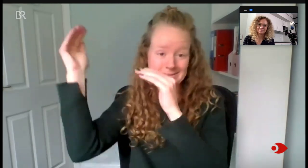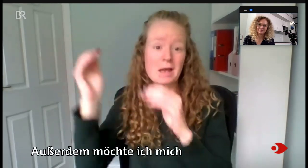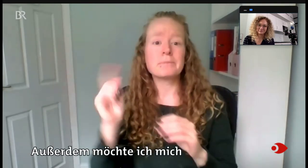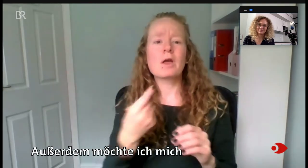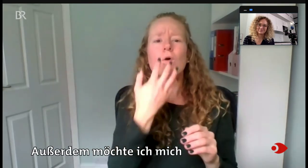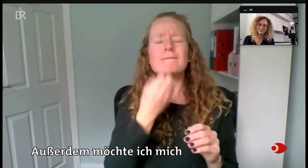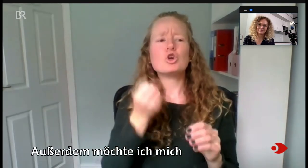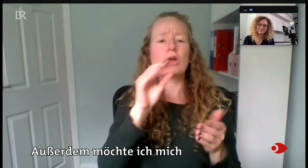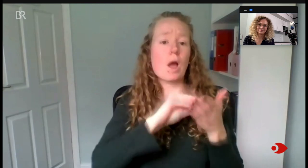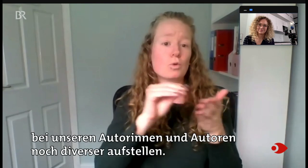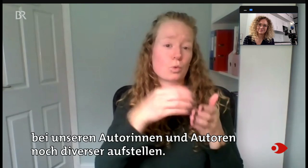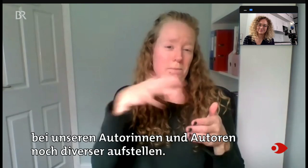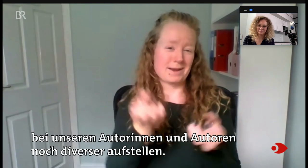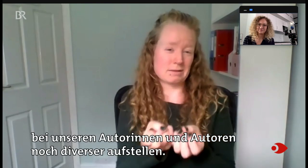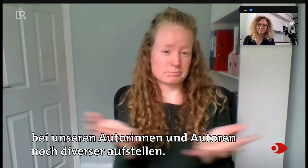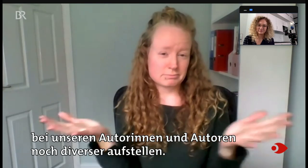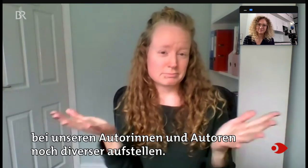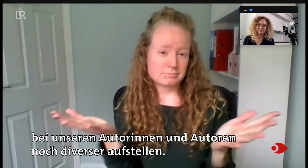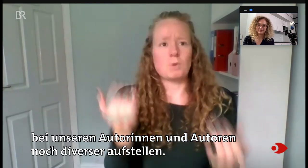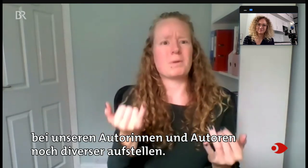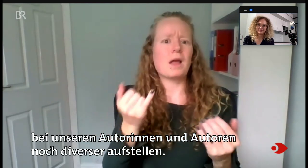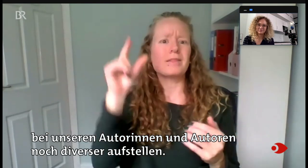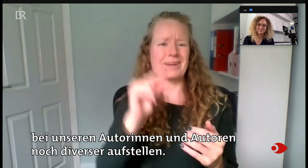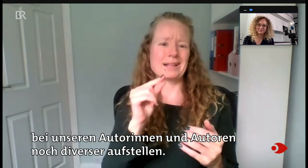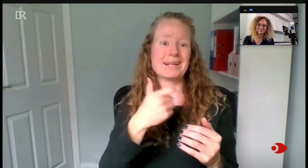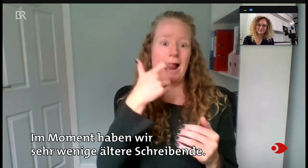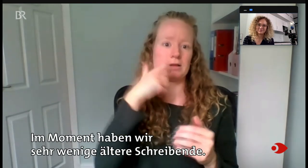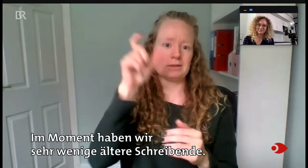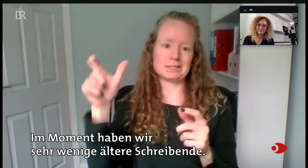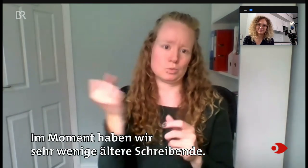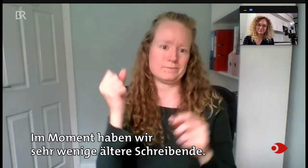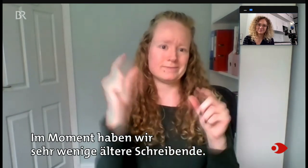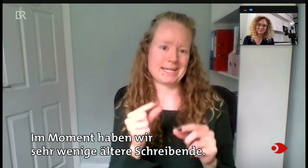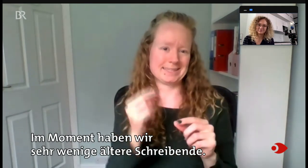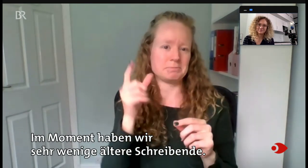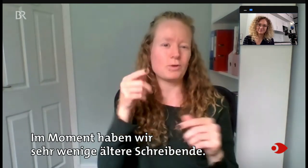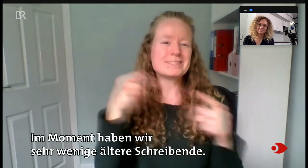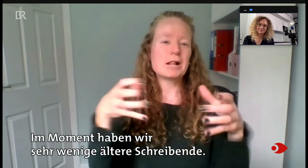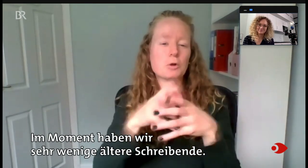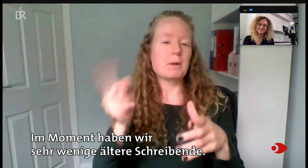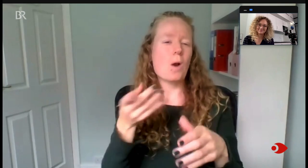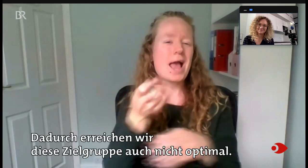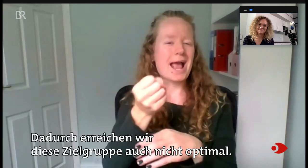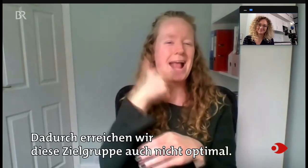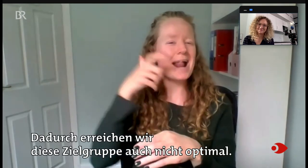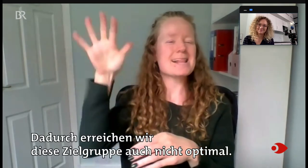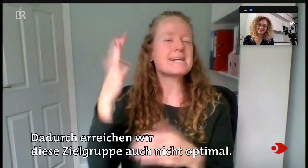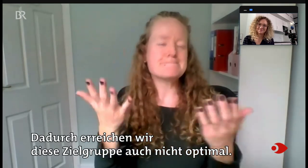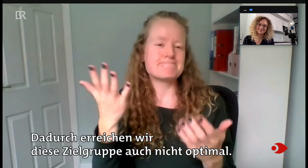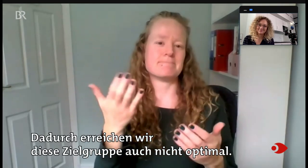Außerdem möchte ich mich bei unseren Autorinnen und Autoren noch diverser aufstellen. Im Moment haben wir sehr wenige ältere Schreibende. Dadurch erreichen wir diese Zielgruppe